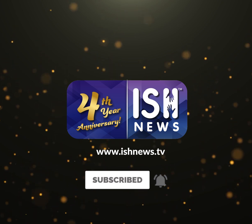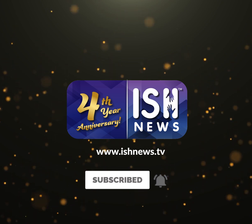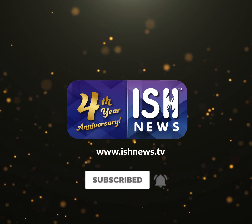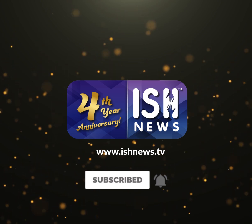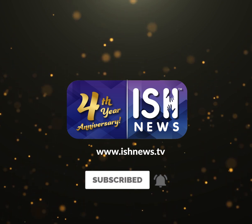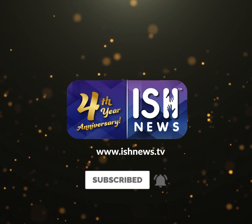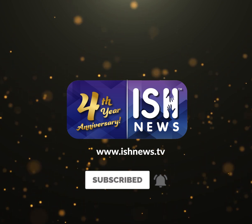કર